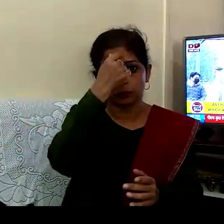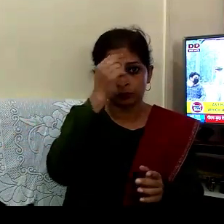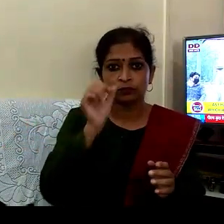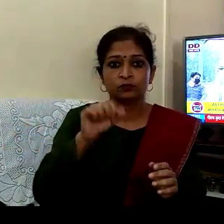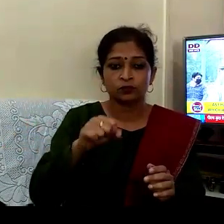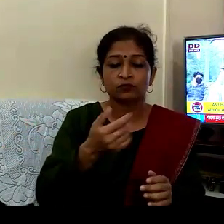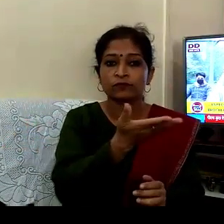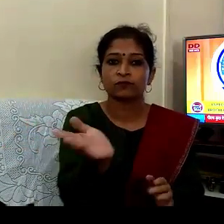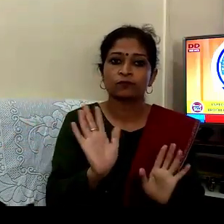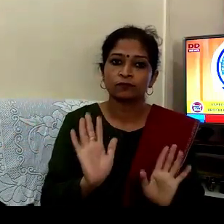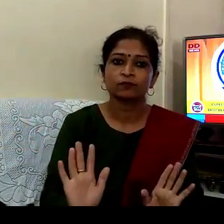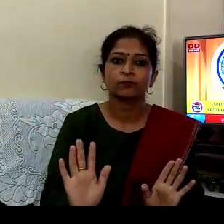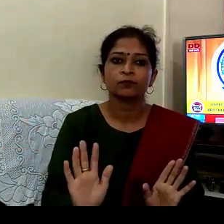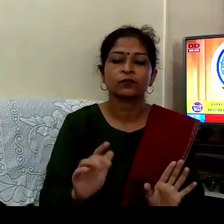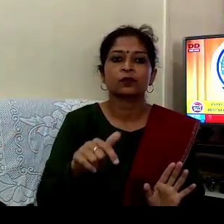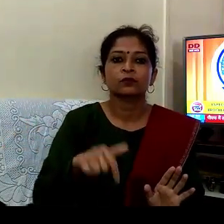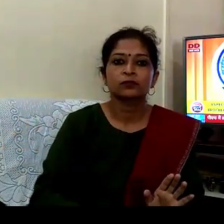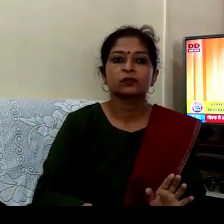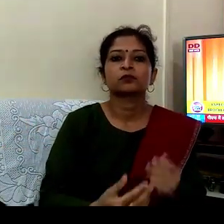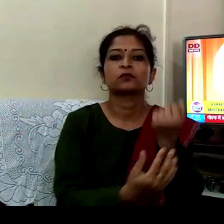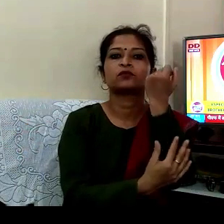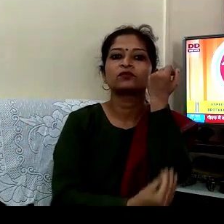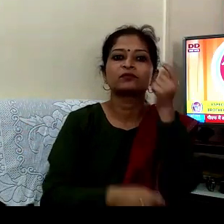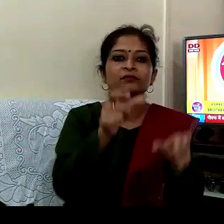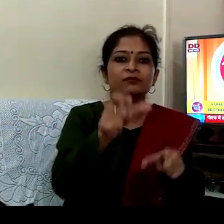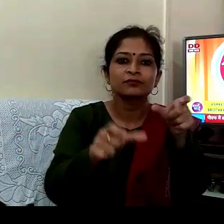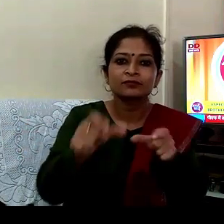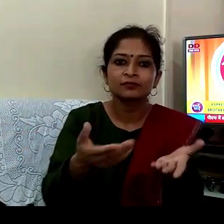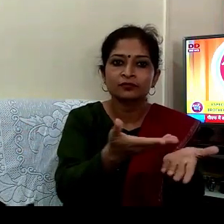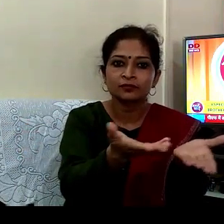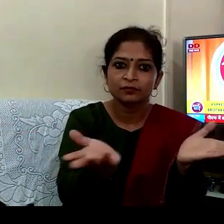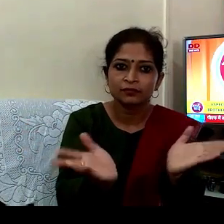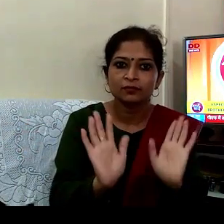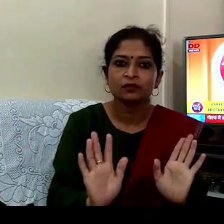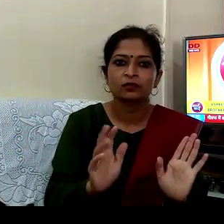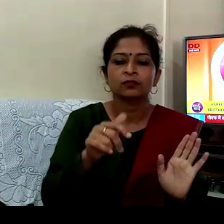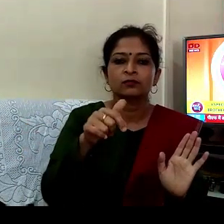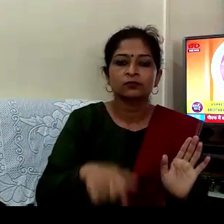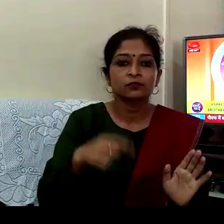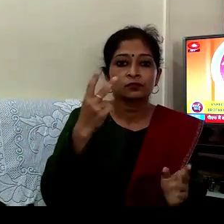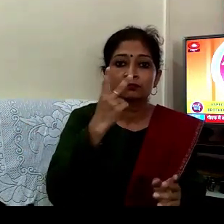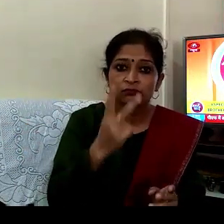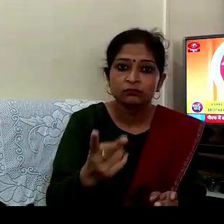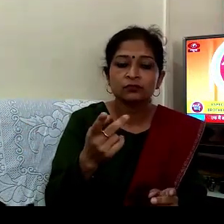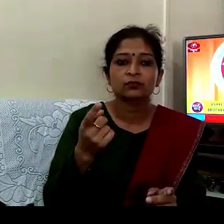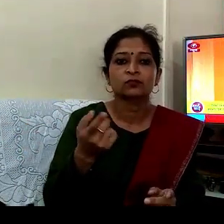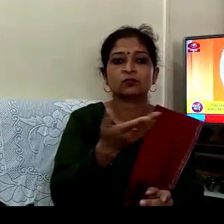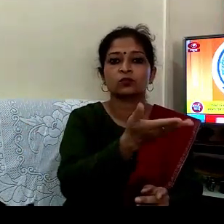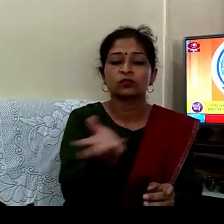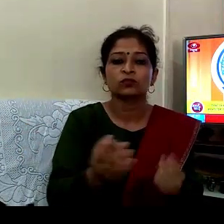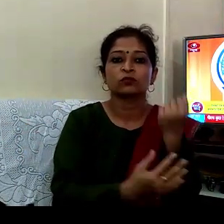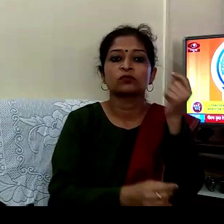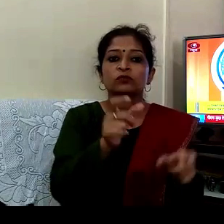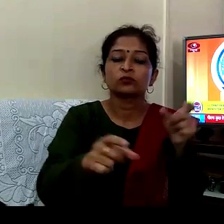خاص کر کے میرے گریب بھائی بہنوں کو دیکھتا ہوں تو جرور لگتا ہے کہ ان کو لگتا ہوگا کہ ایسا